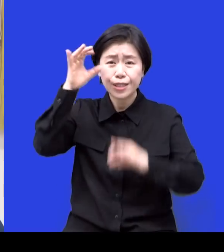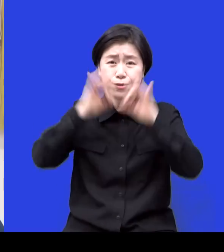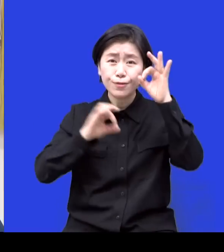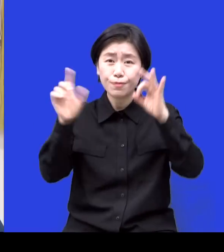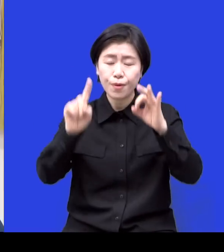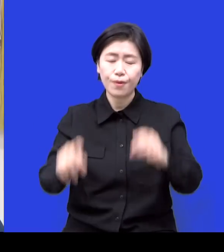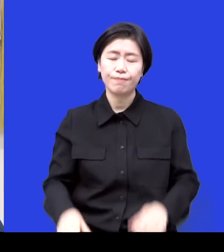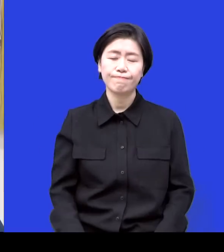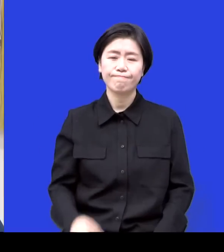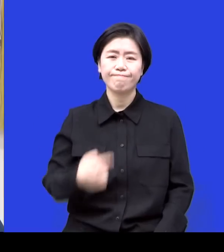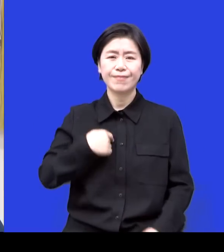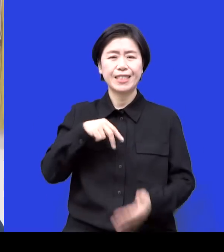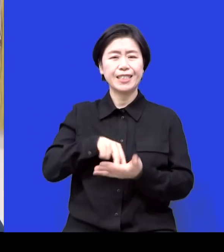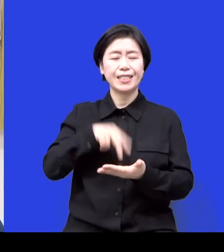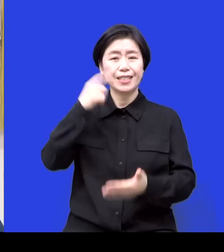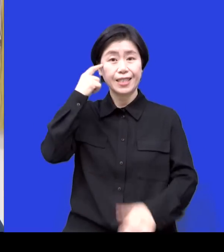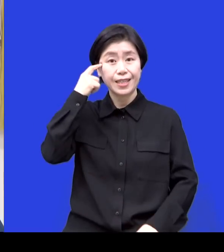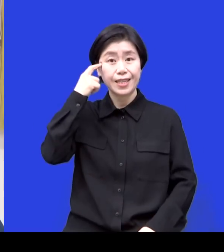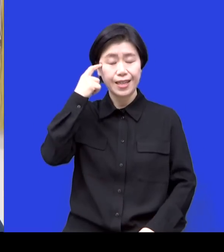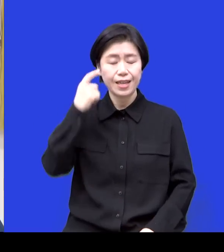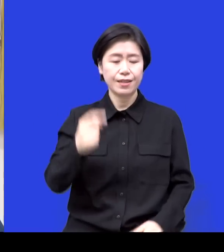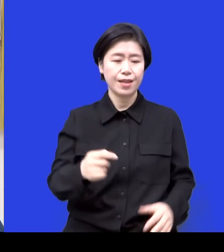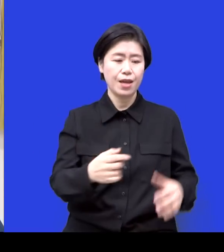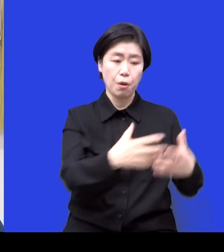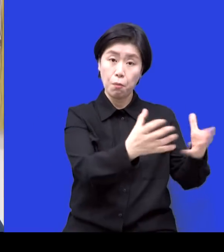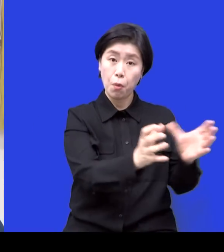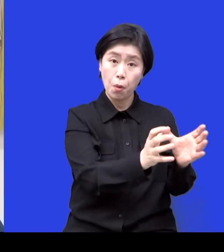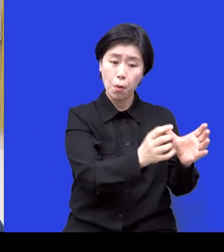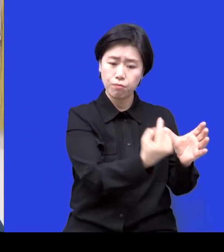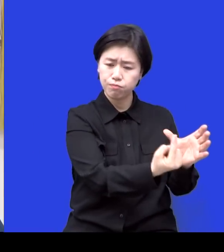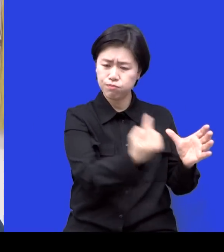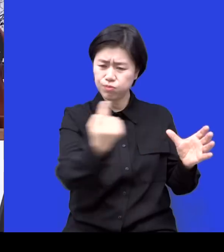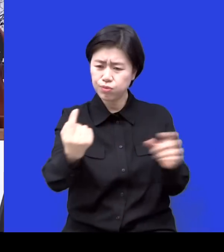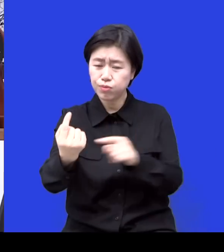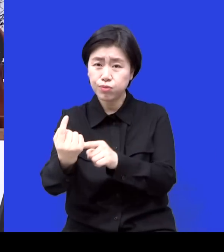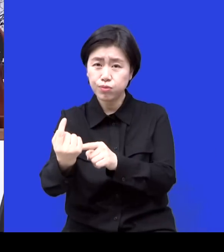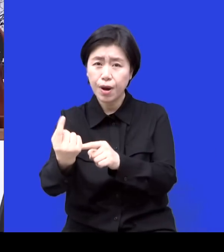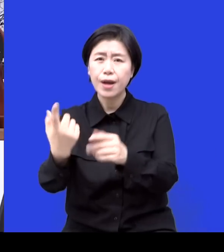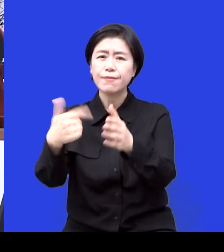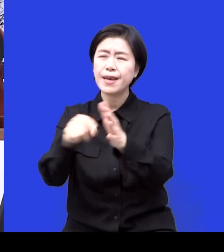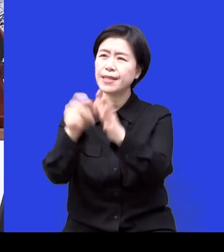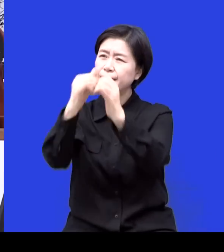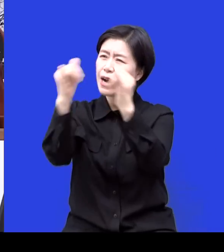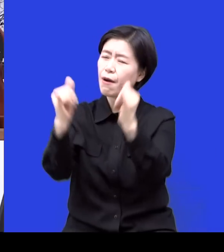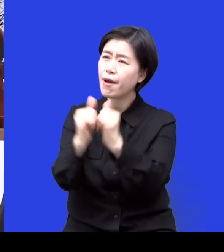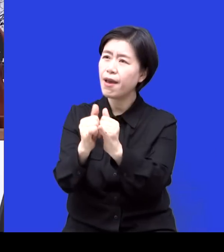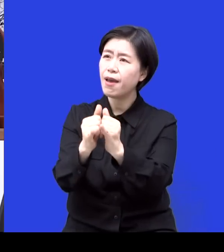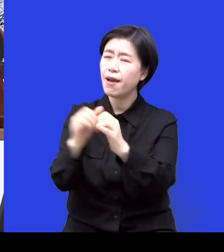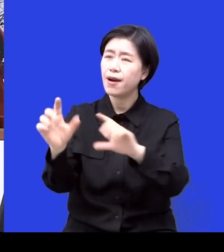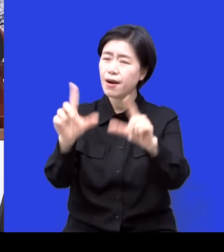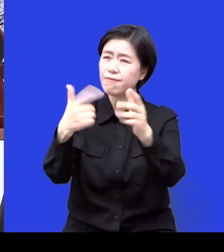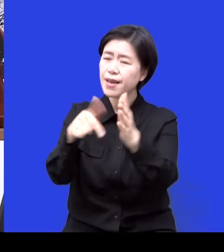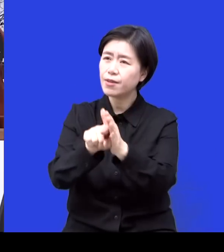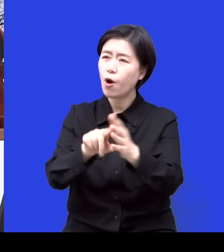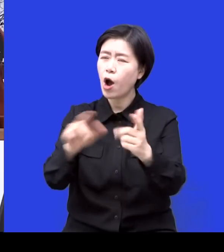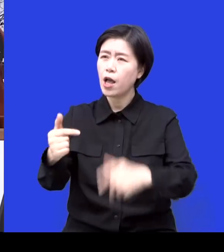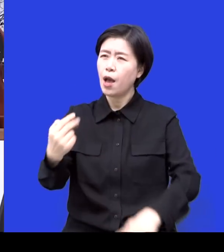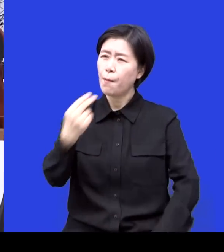뭐도 준비해야 되고 또 이렇게 적금도 해야 되고 막 이런 걸 얘기를 하다 보면 그게 아까 말씀하신 꼭 알아야 되는 여러 가지 것들.